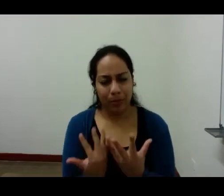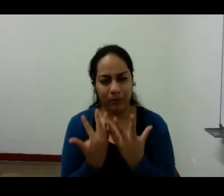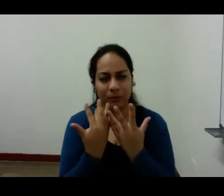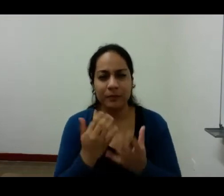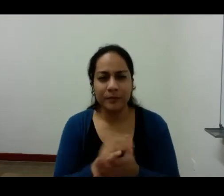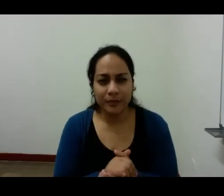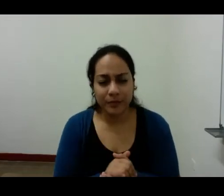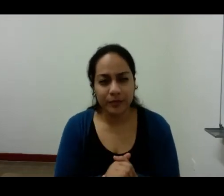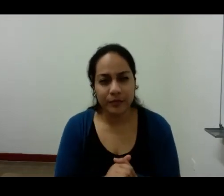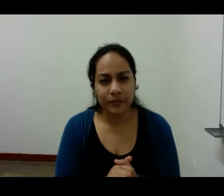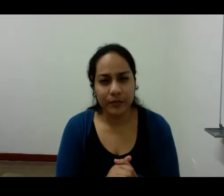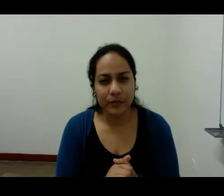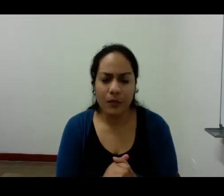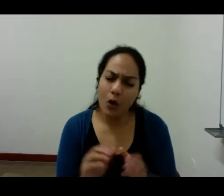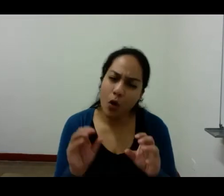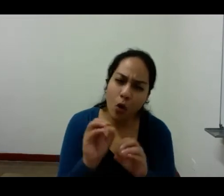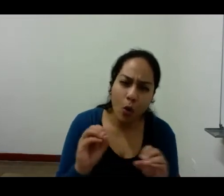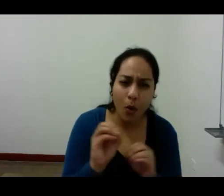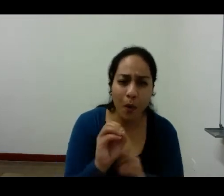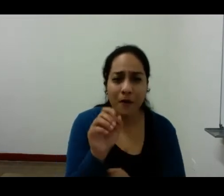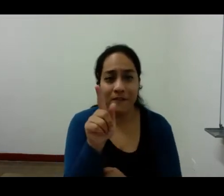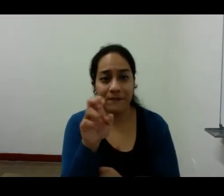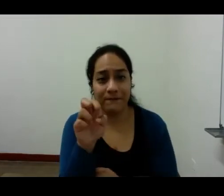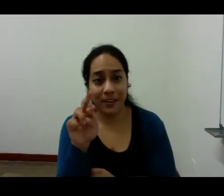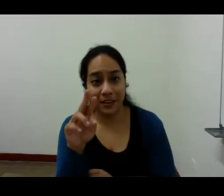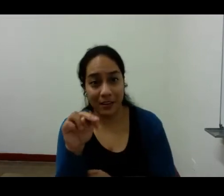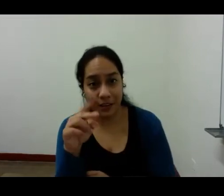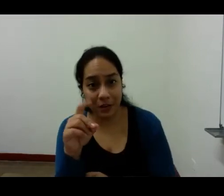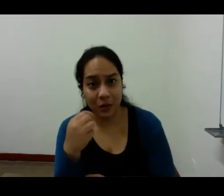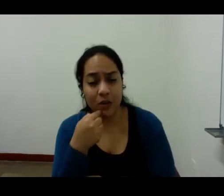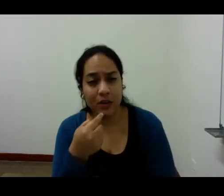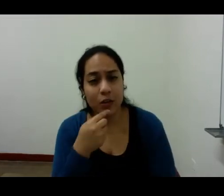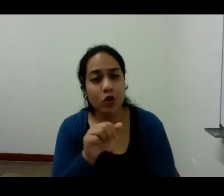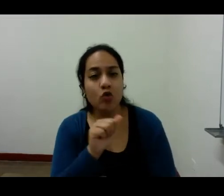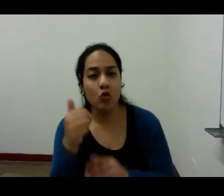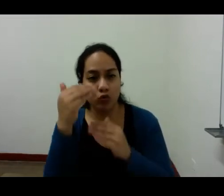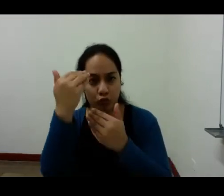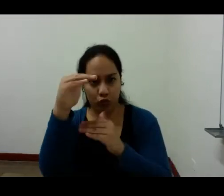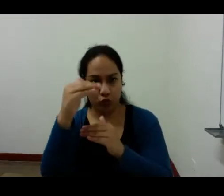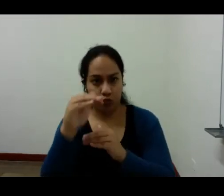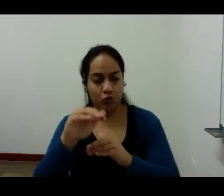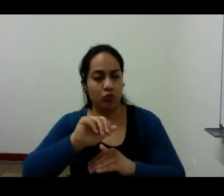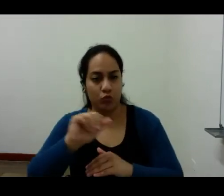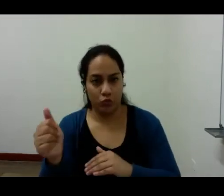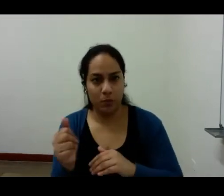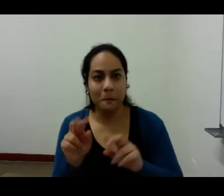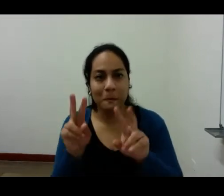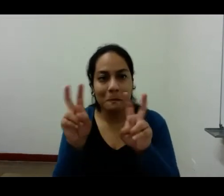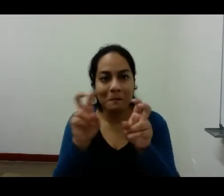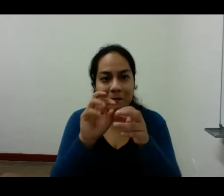o cuando Bernardo Suárez dice en este otro fragmento comillas